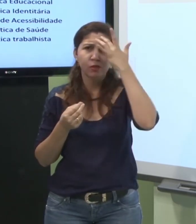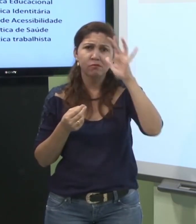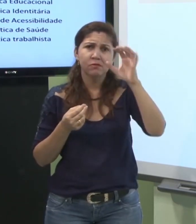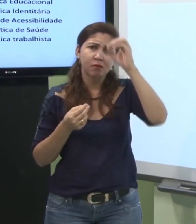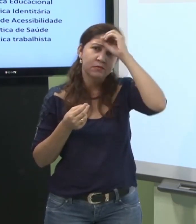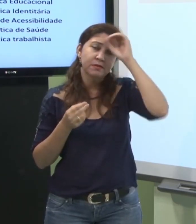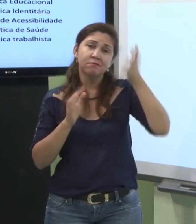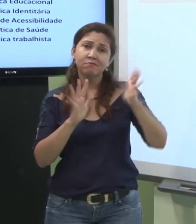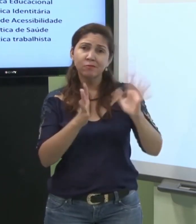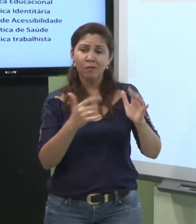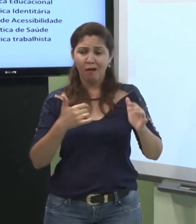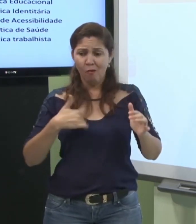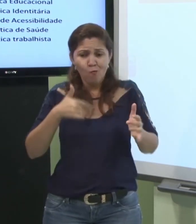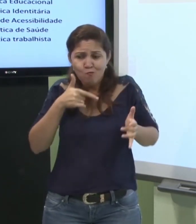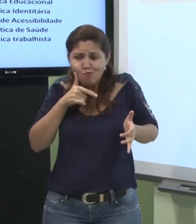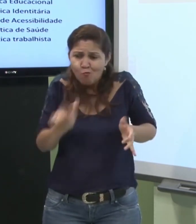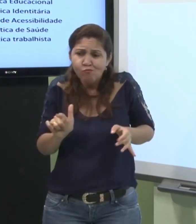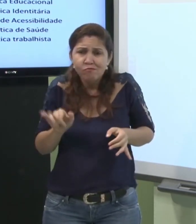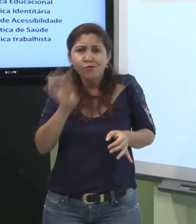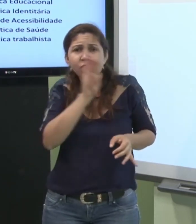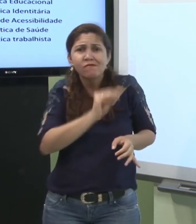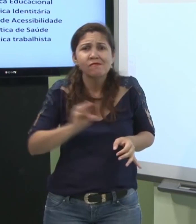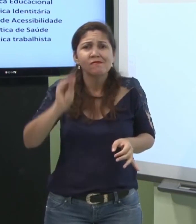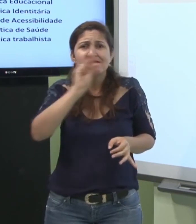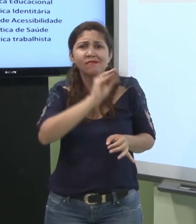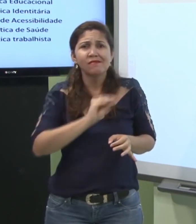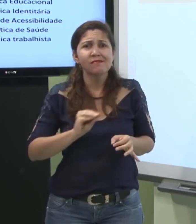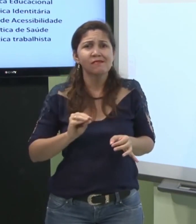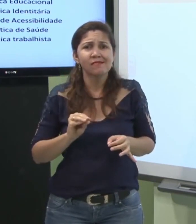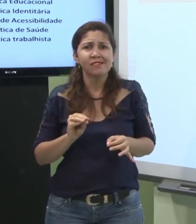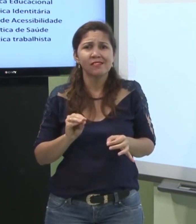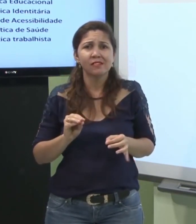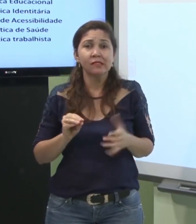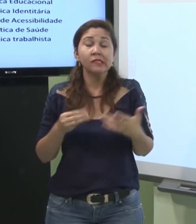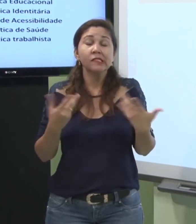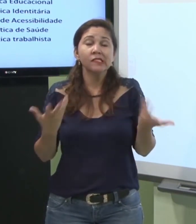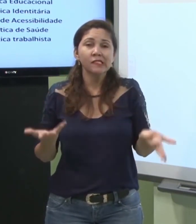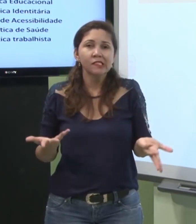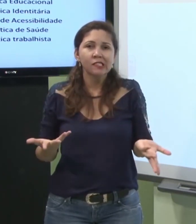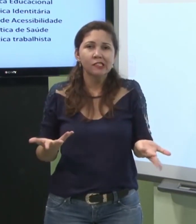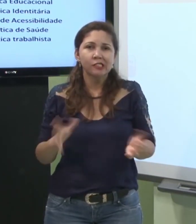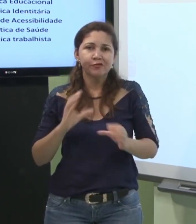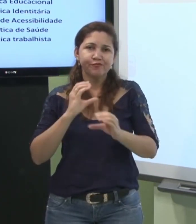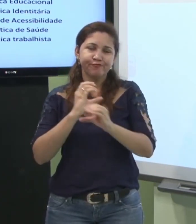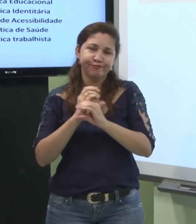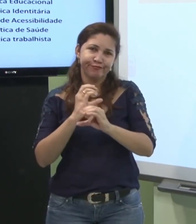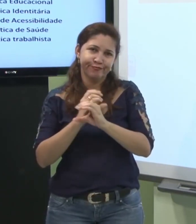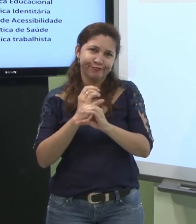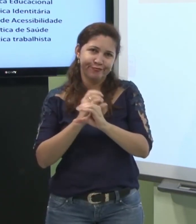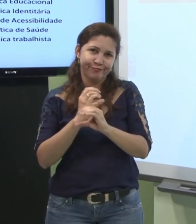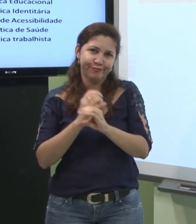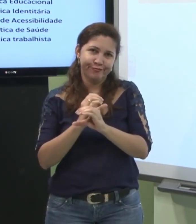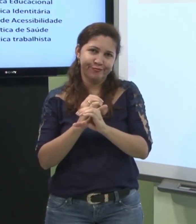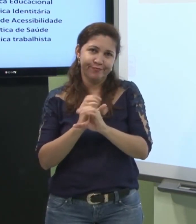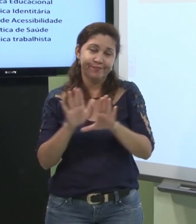ninguém sabe língua de sinais e ele não consegue falar então não há